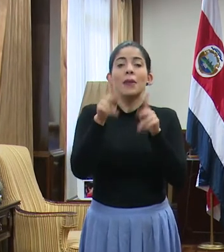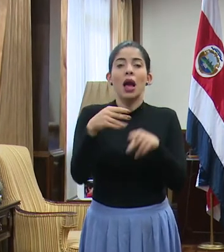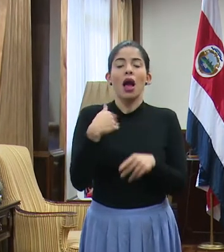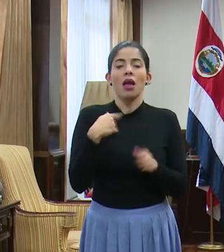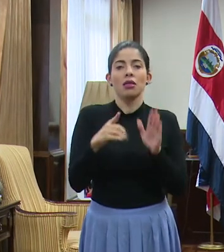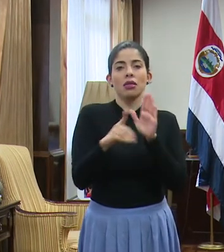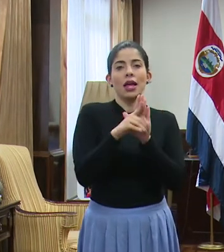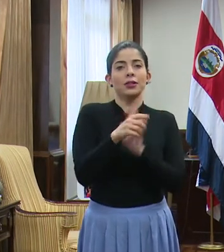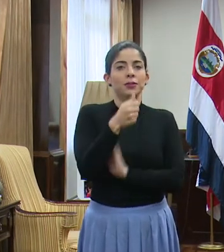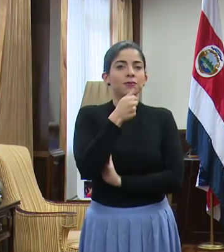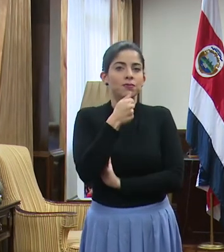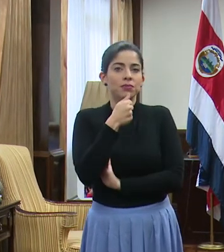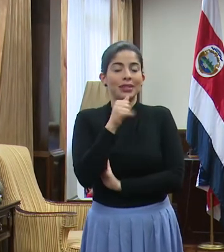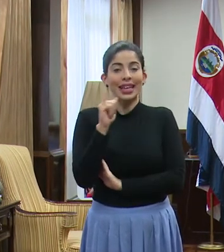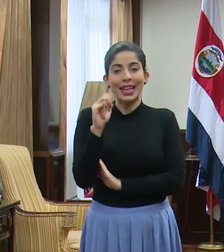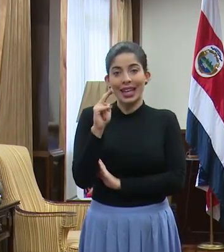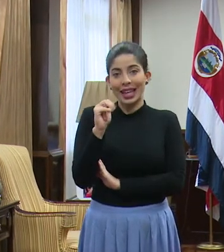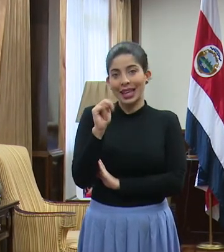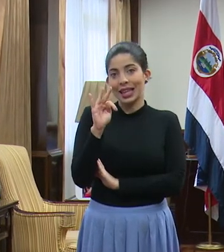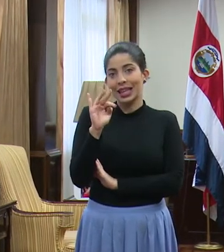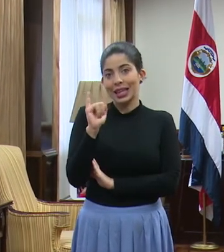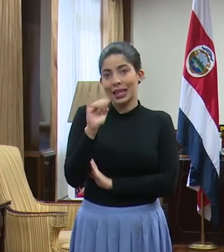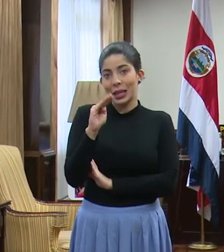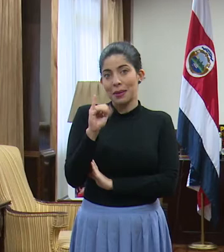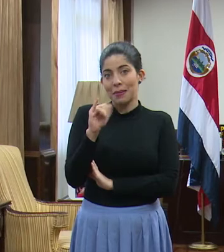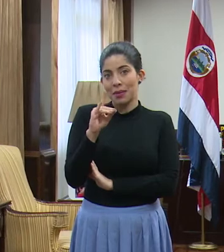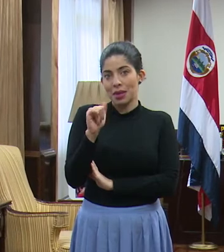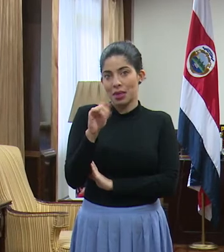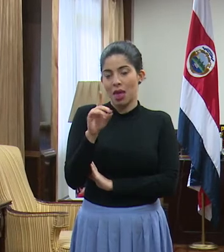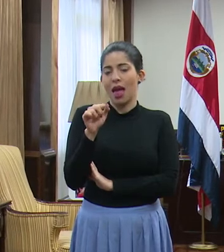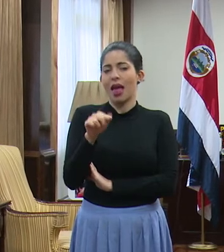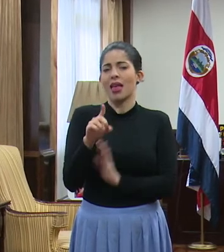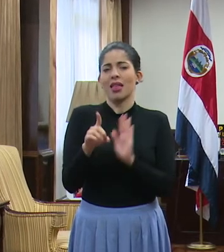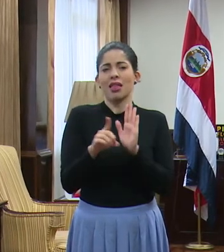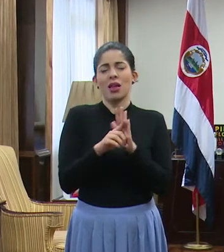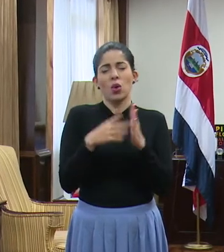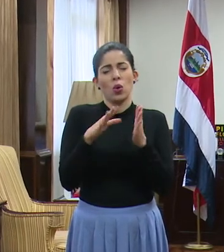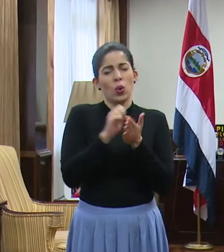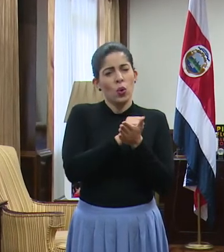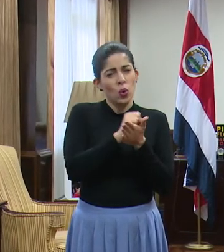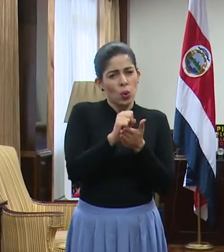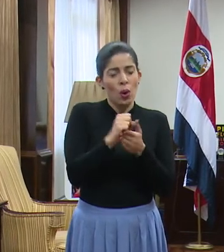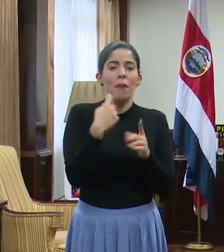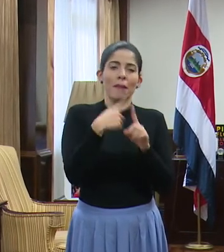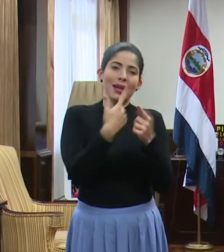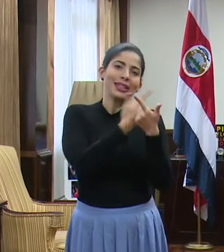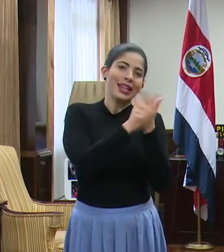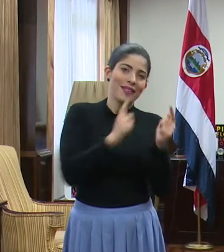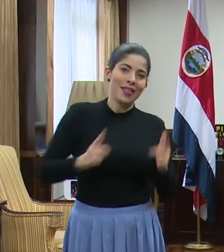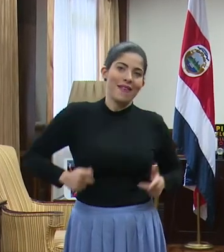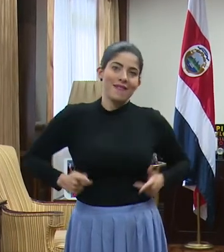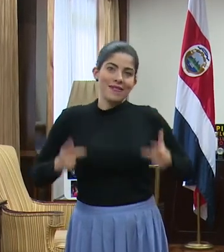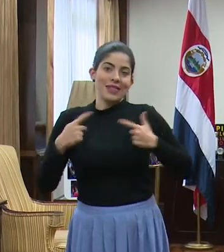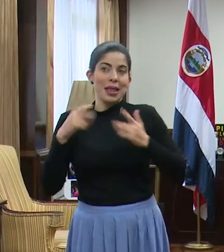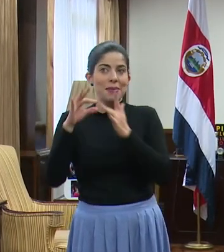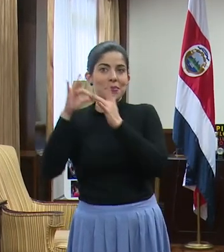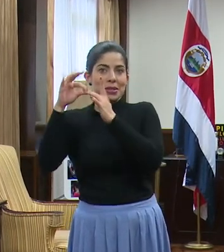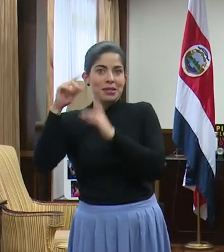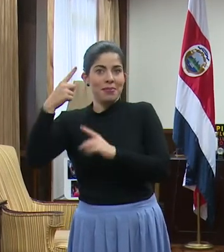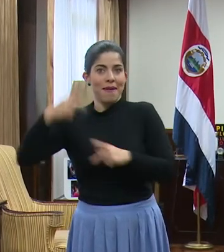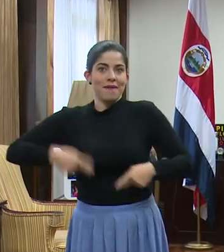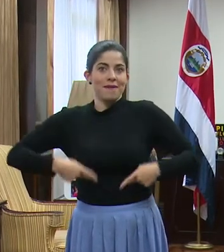Es el derecho más sagrado, aparte del de la libertad y aparte del de la vida, que es el más alto de todos.